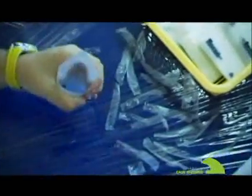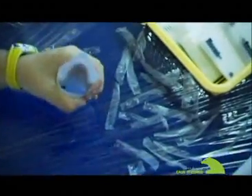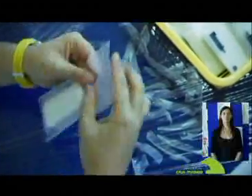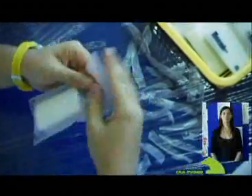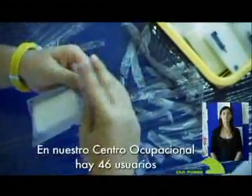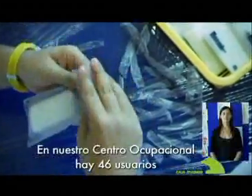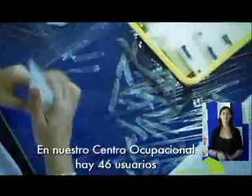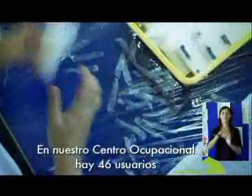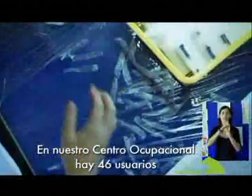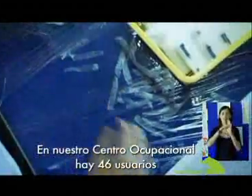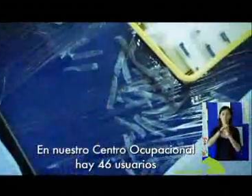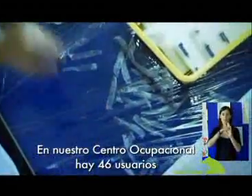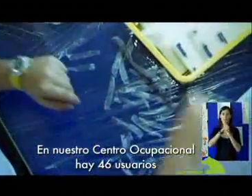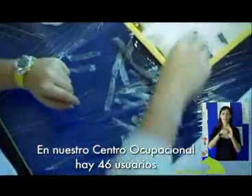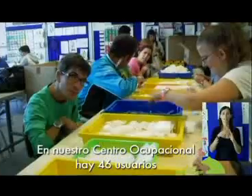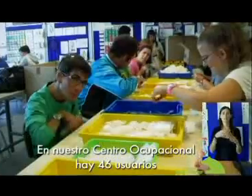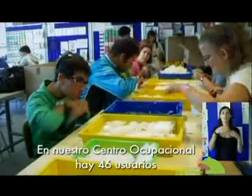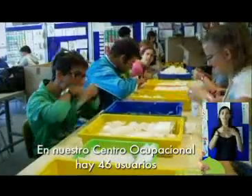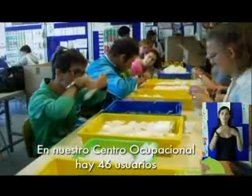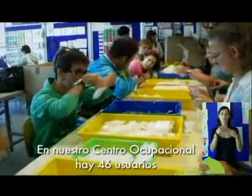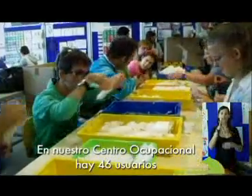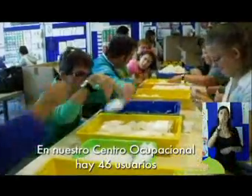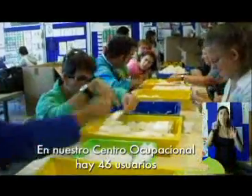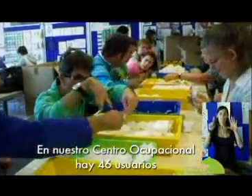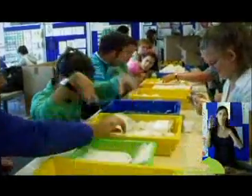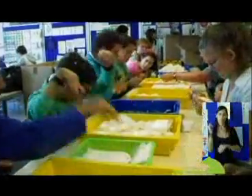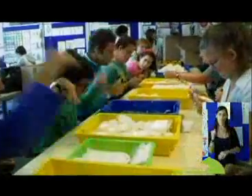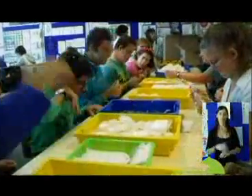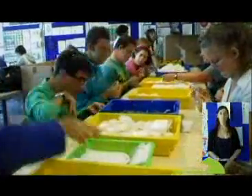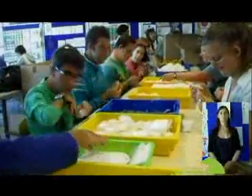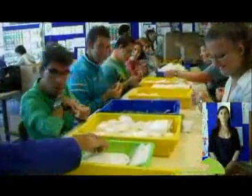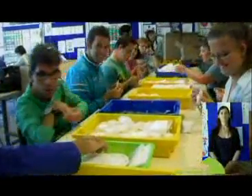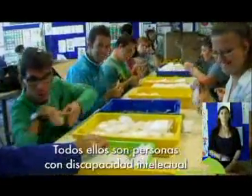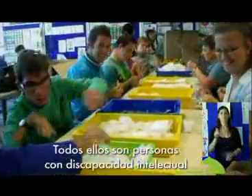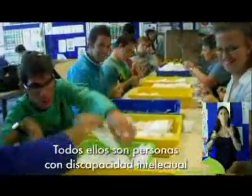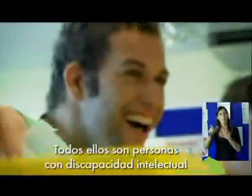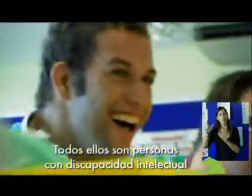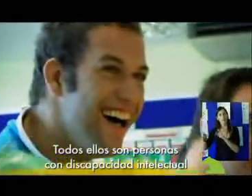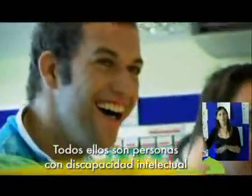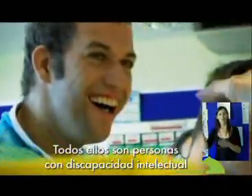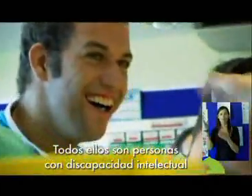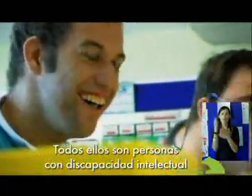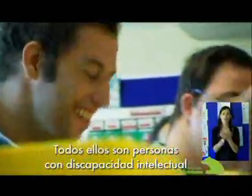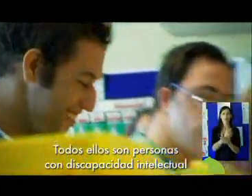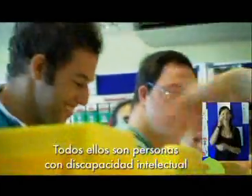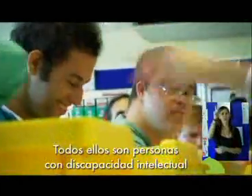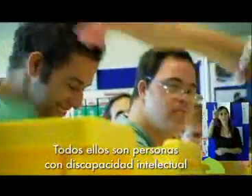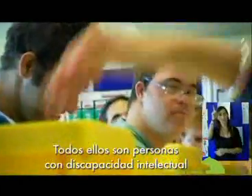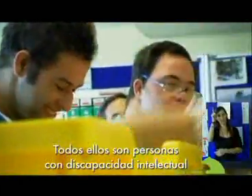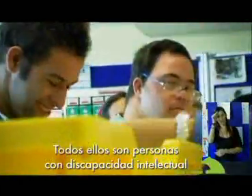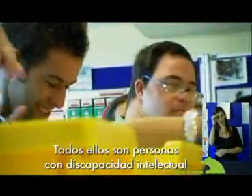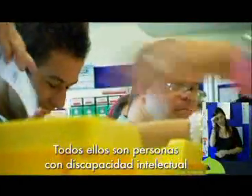En nuestro centro ocupacional hay 46 usuarios. Todos ellos son personas con